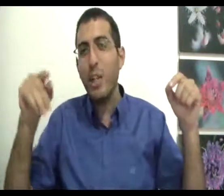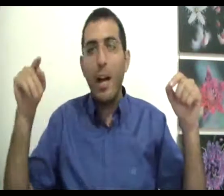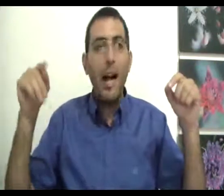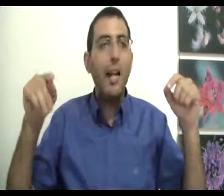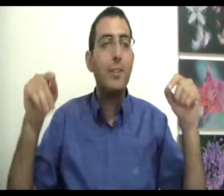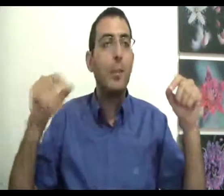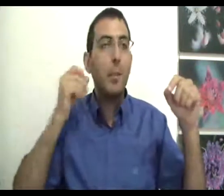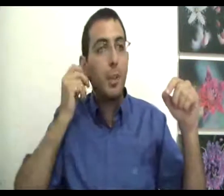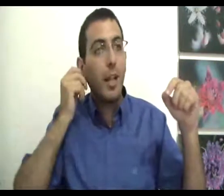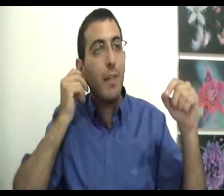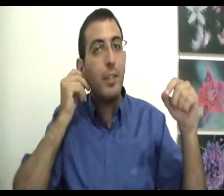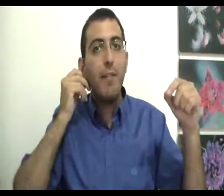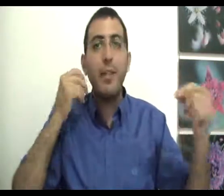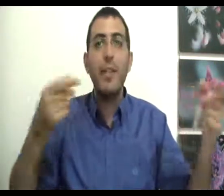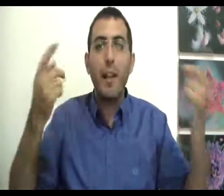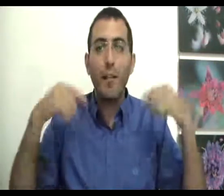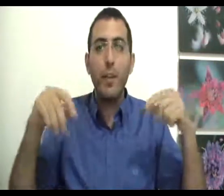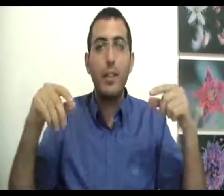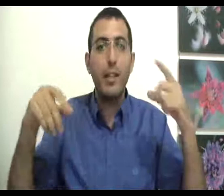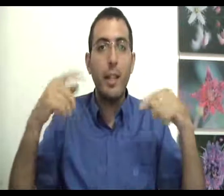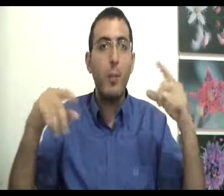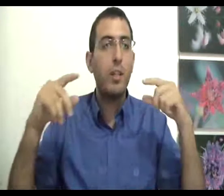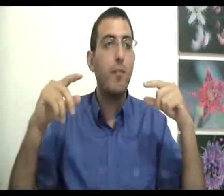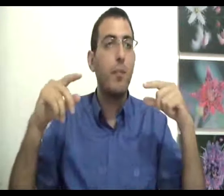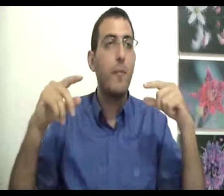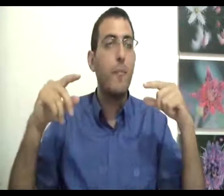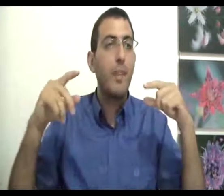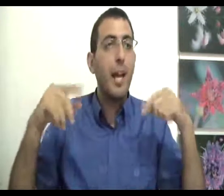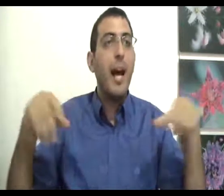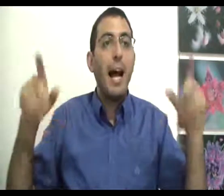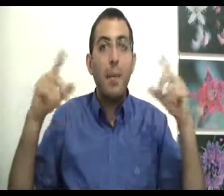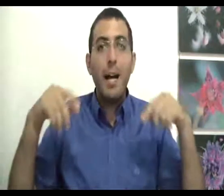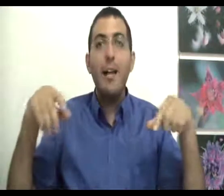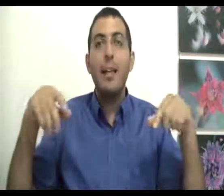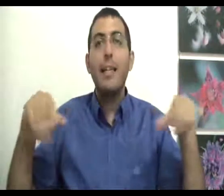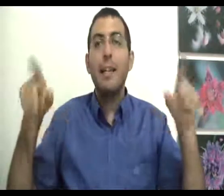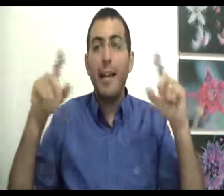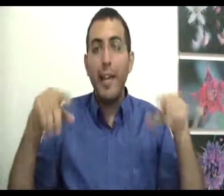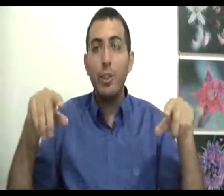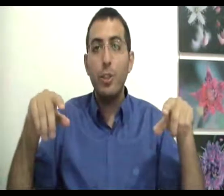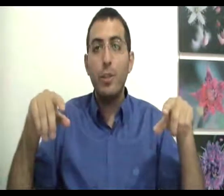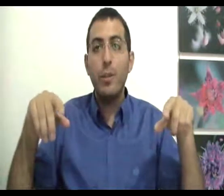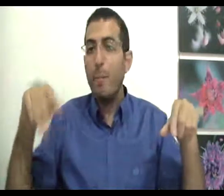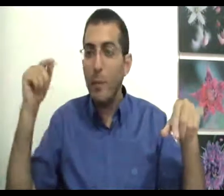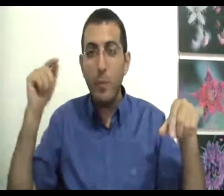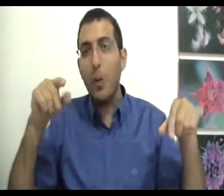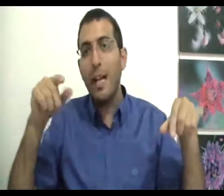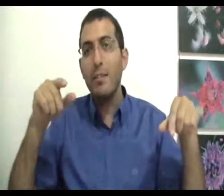על הרצון הפנימי שלך ועכשיו אני יהפוך את העניין מאוד כיוון על מה להתעקש באופן מוחלט